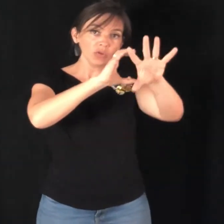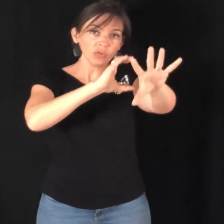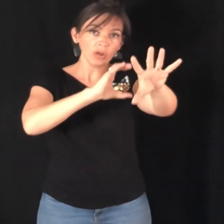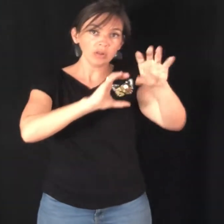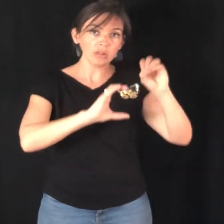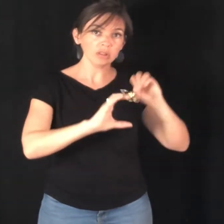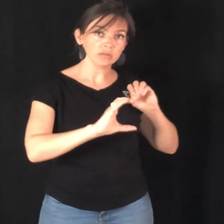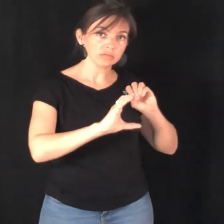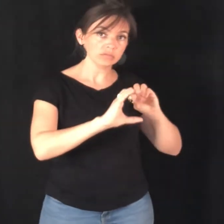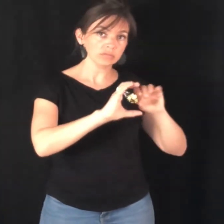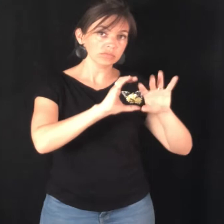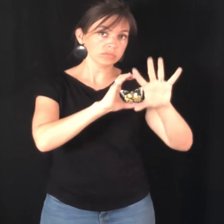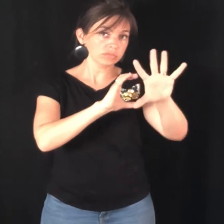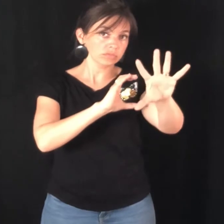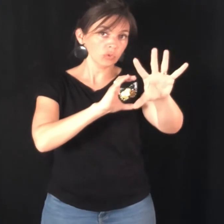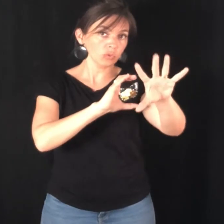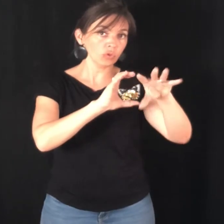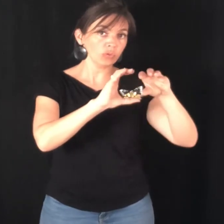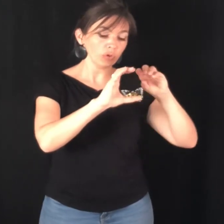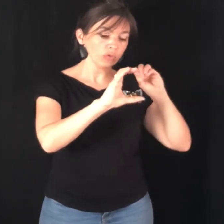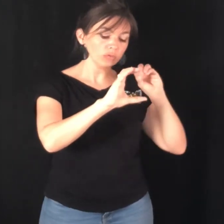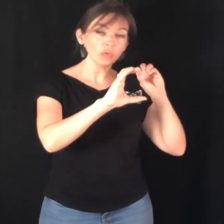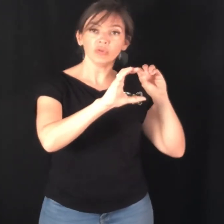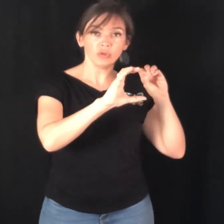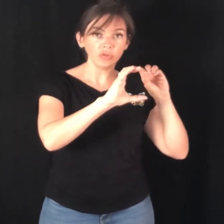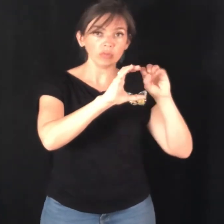envoie. Contre le mur. On le fait deux fois.